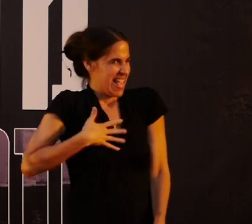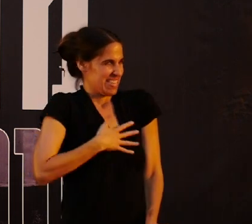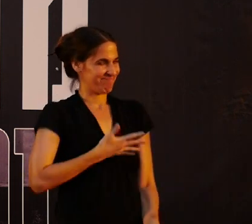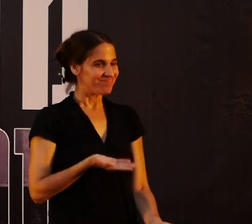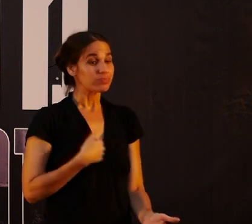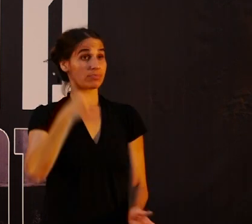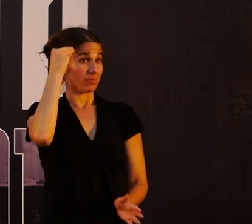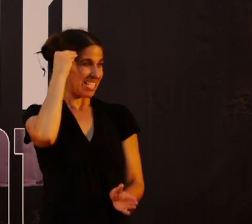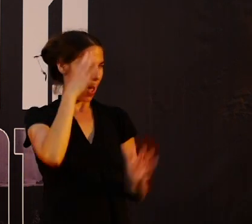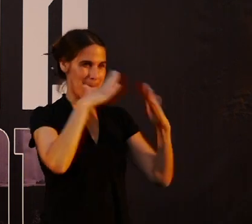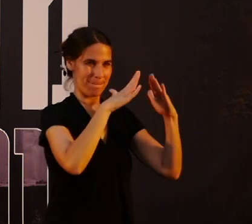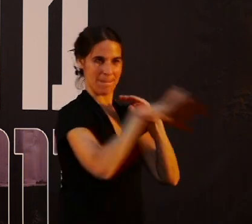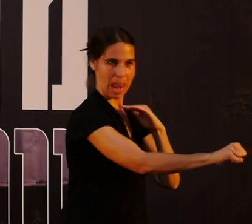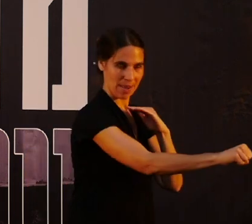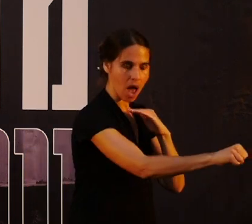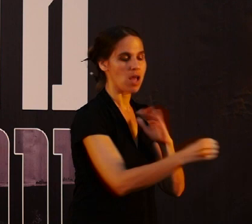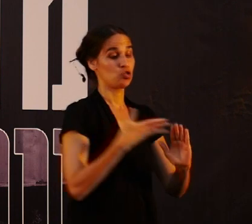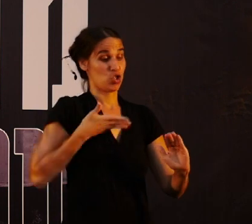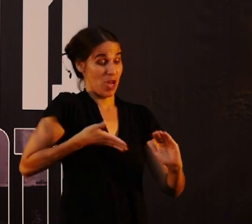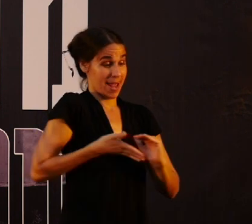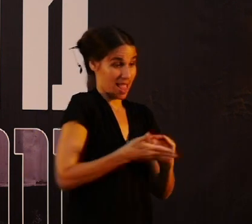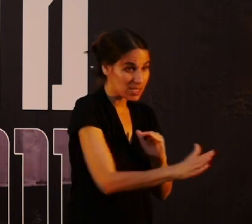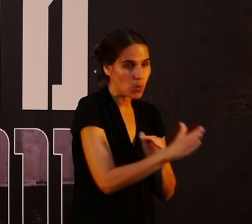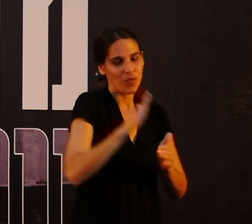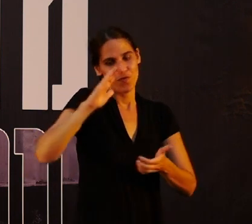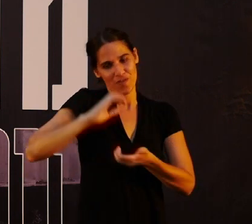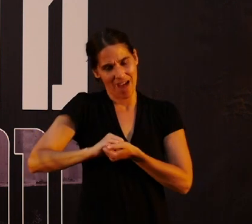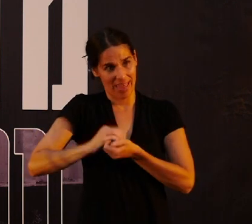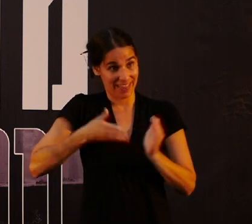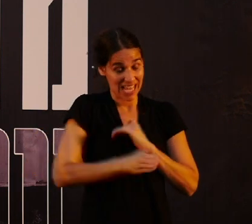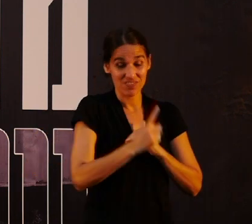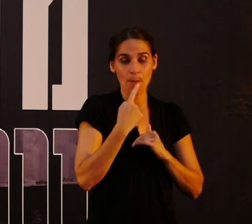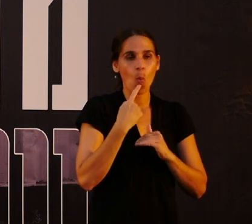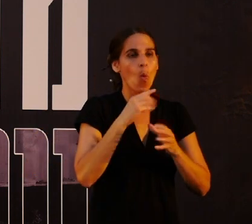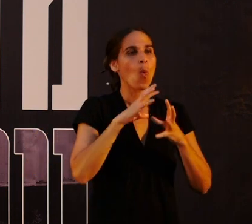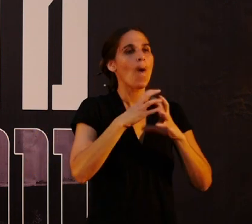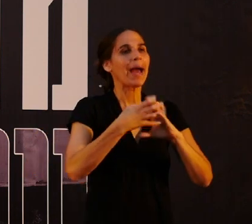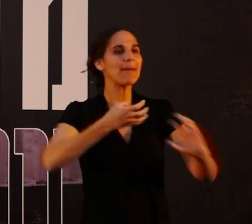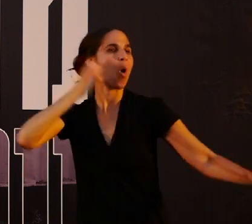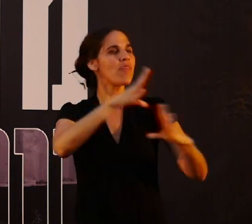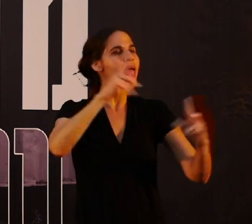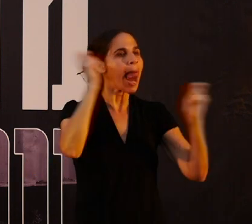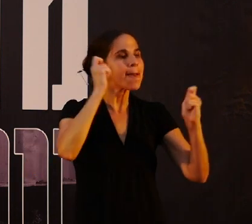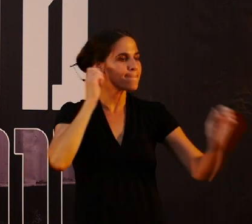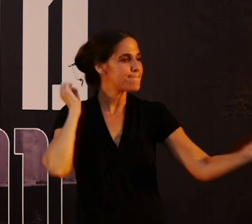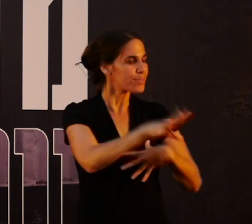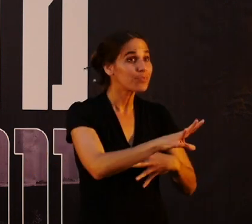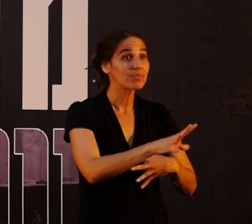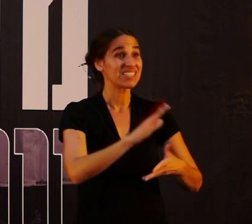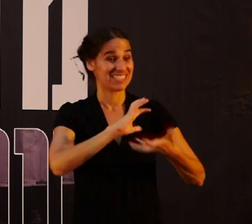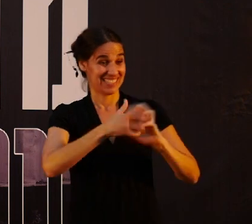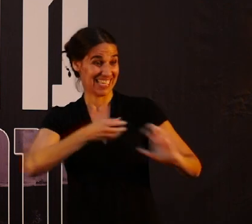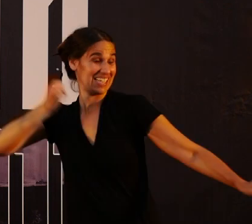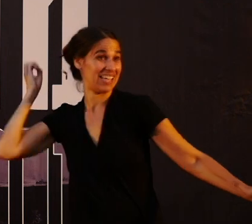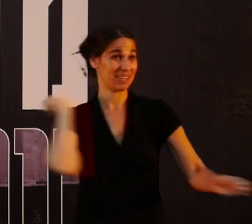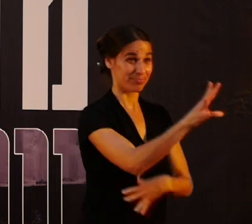זוכר, על מנה, שנכנסנו, וחבר נכנס ואמרו לו לזרוק רימון הלם לתוך הבית. הוא זרק את